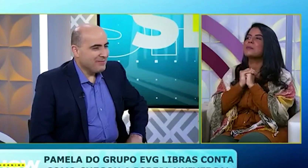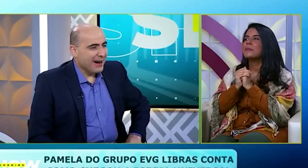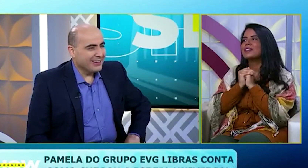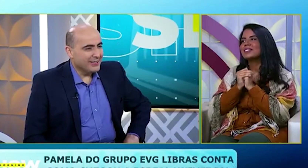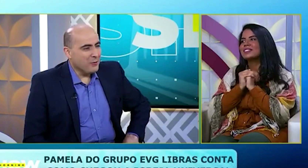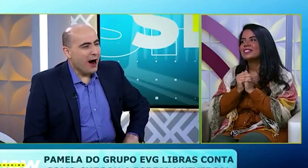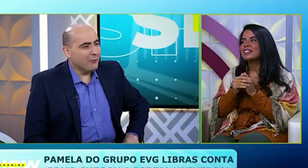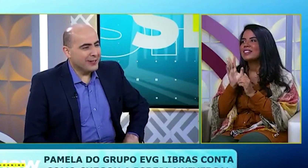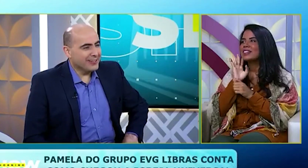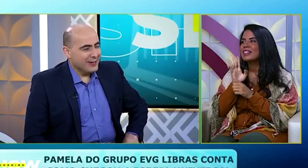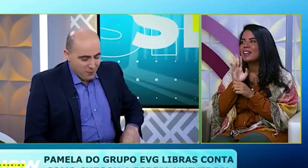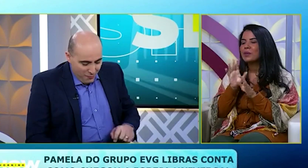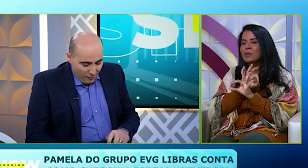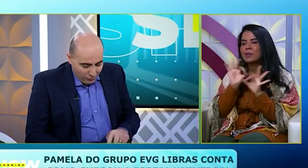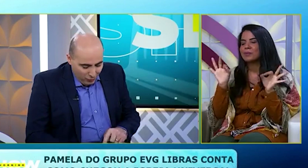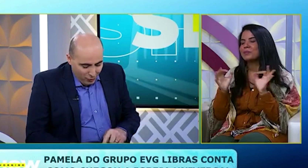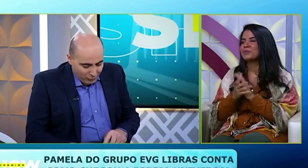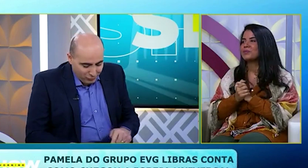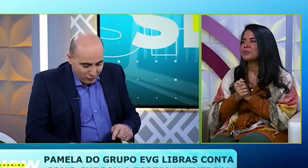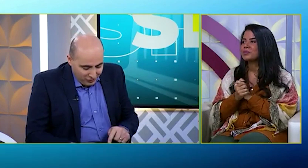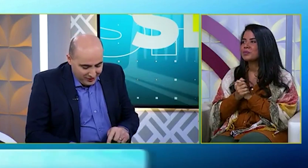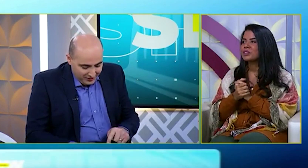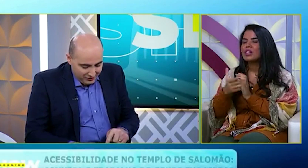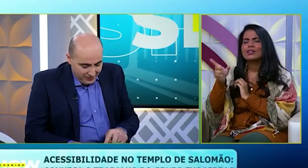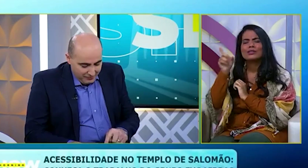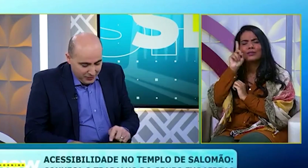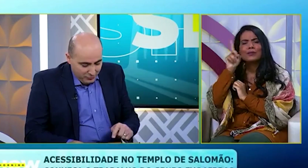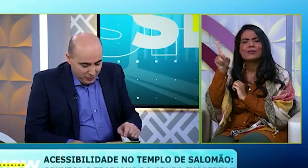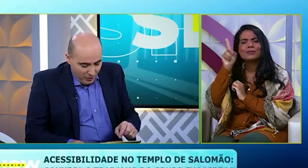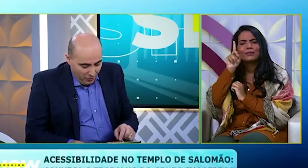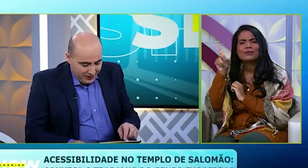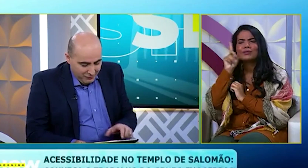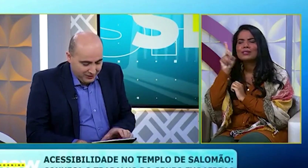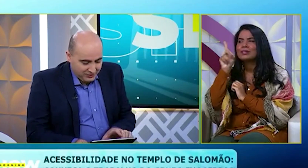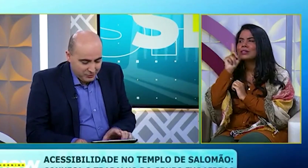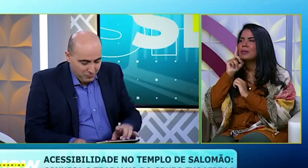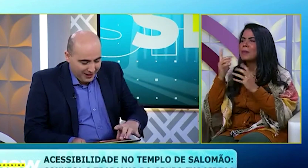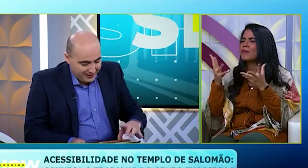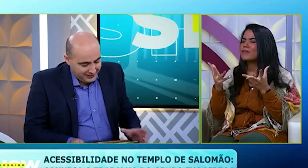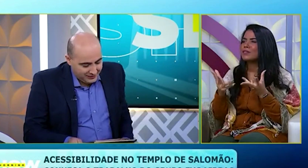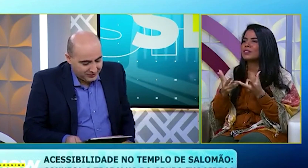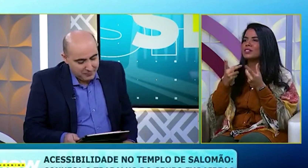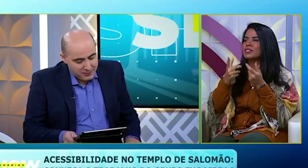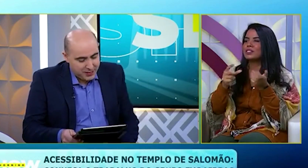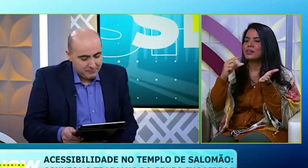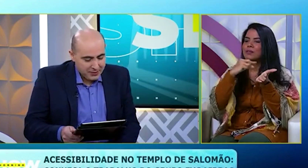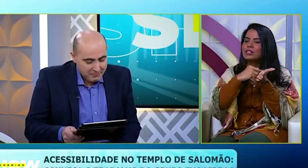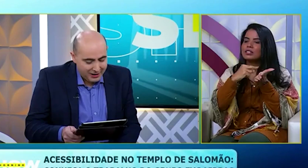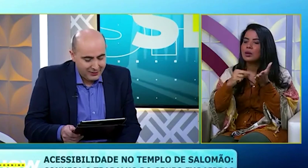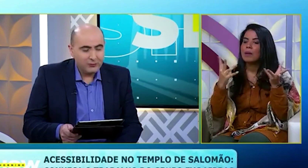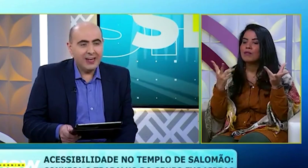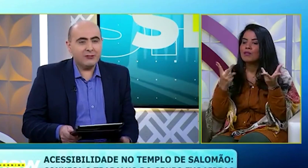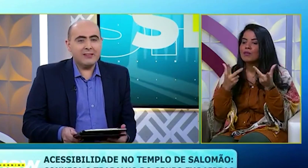né? Muito legal. bacana. Uau, né? Uau. Todos os dias, Eu digo uau. Olha que versículo bacana que diz a Bíblia.